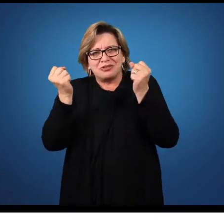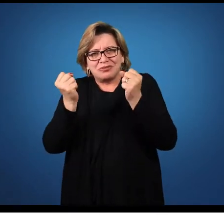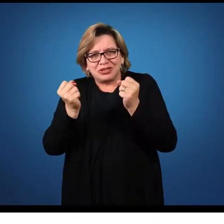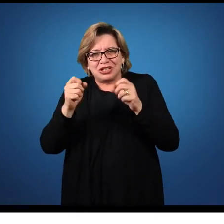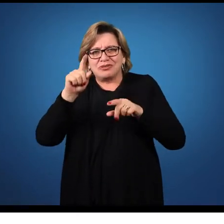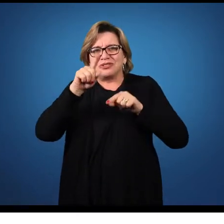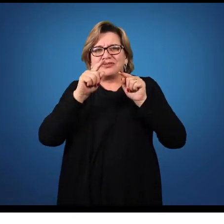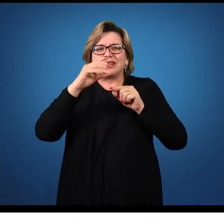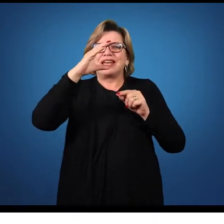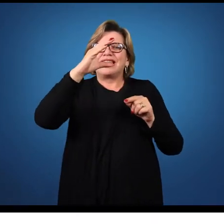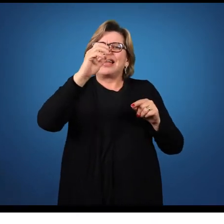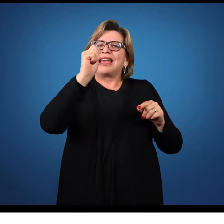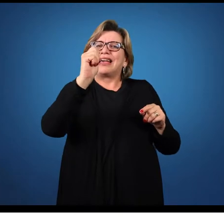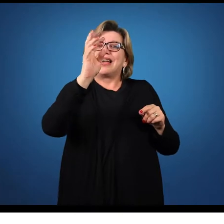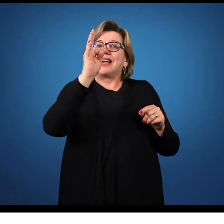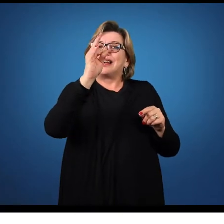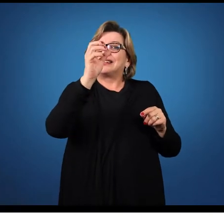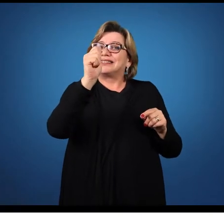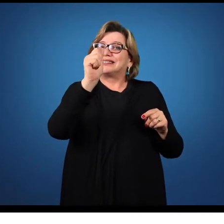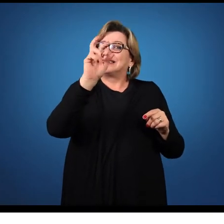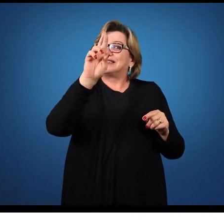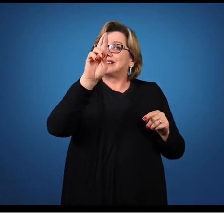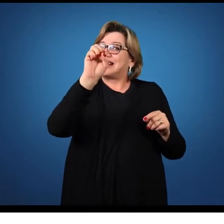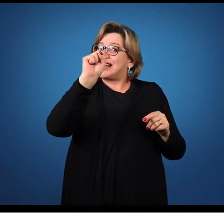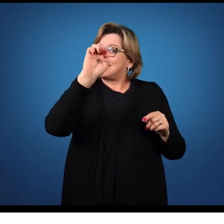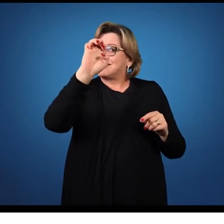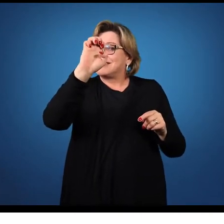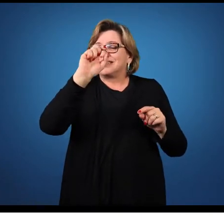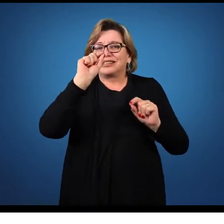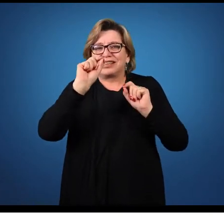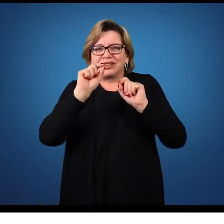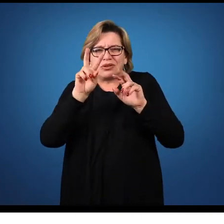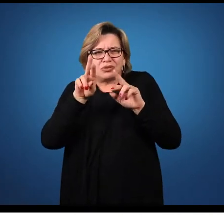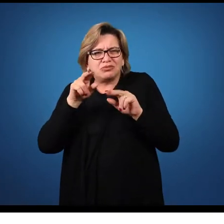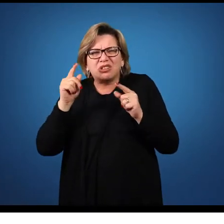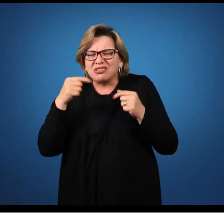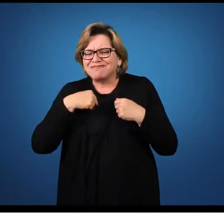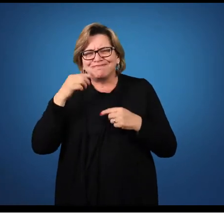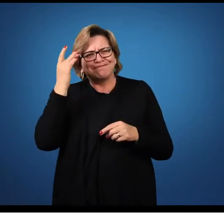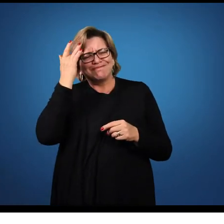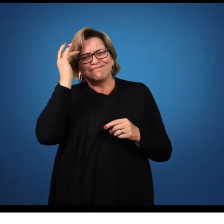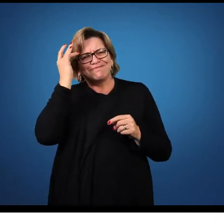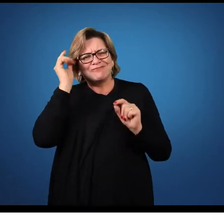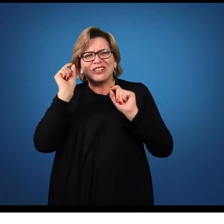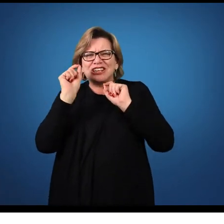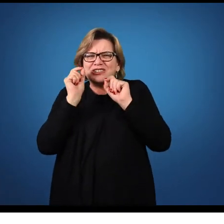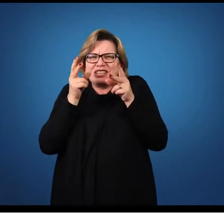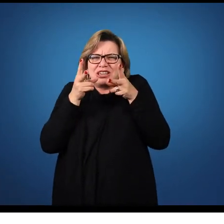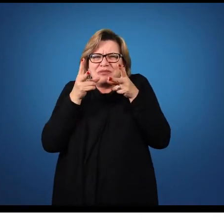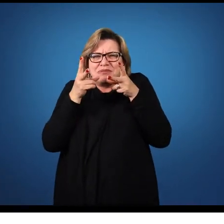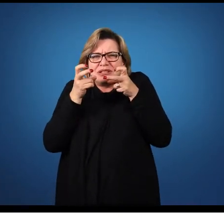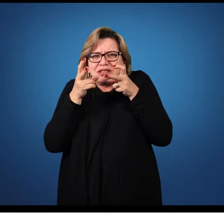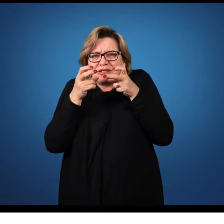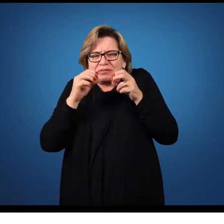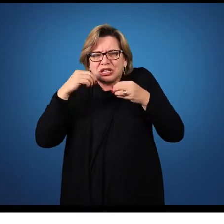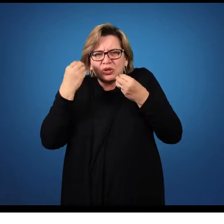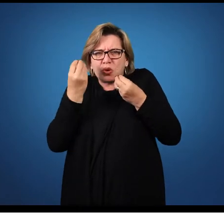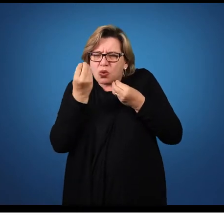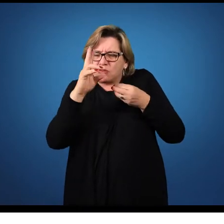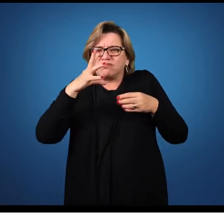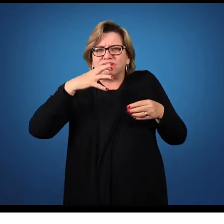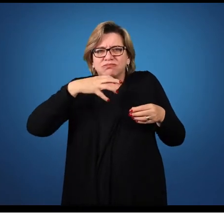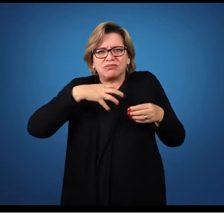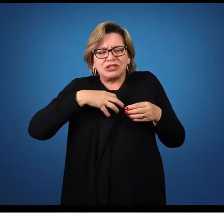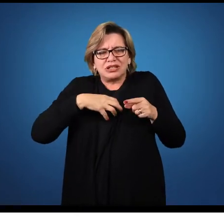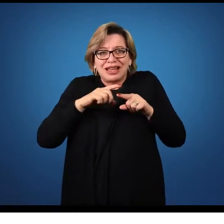efeito catártico, que é aquele efeito que é quando você não sabe exatamente o que você está percebendo ou sentindo da